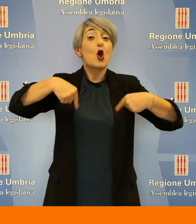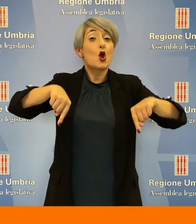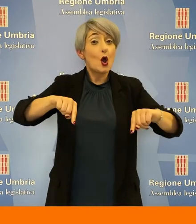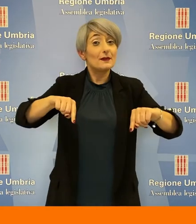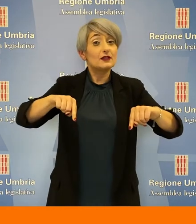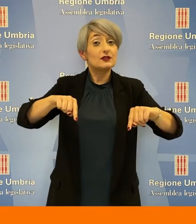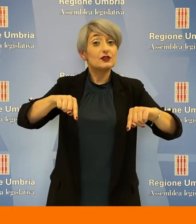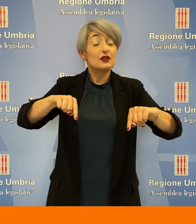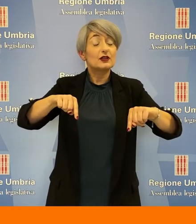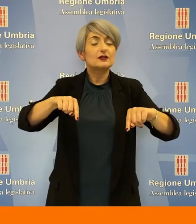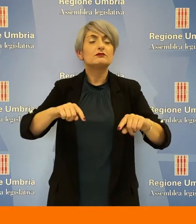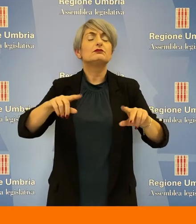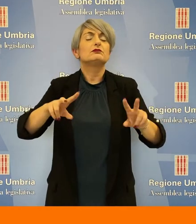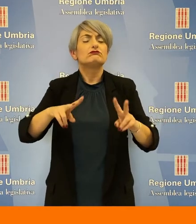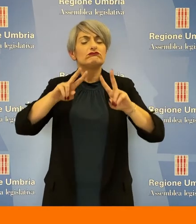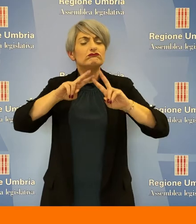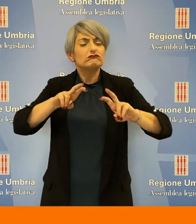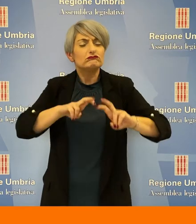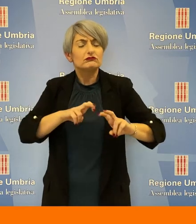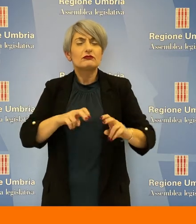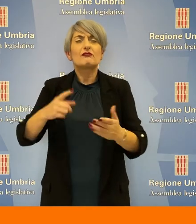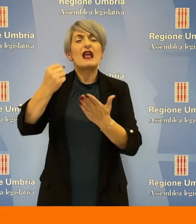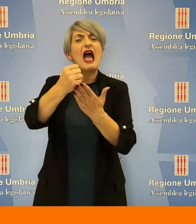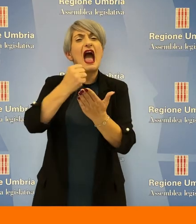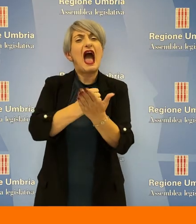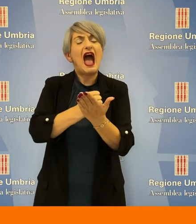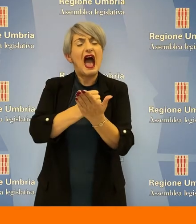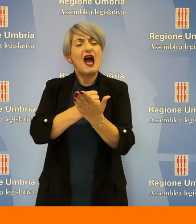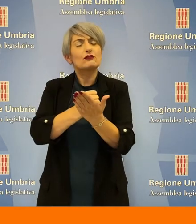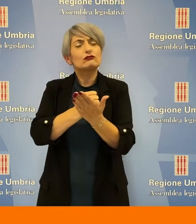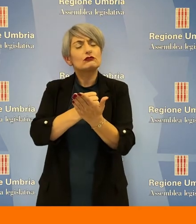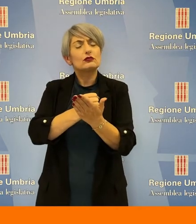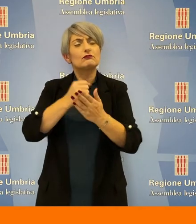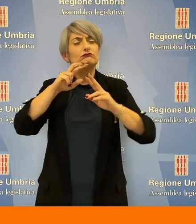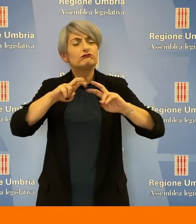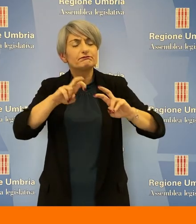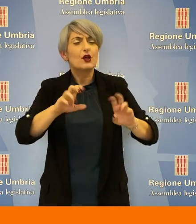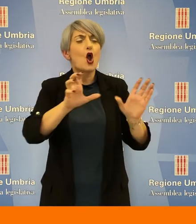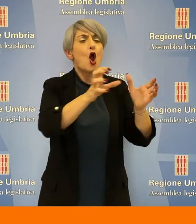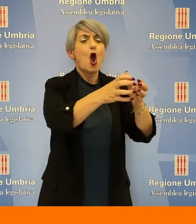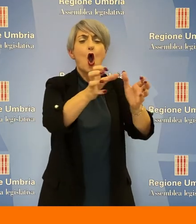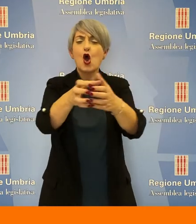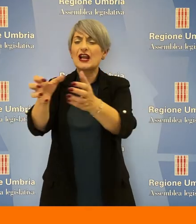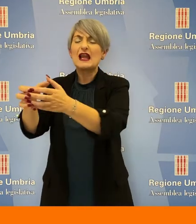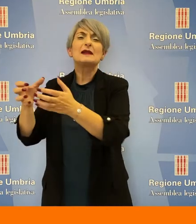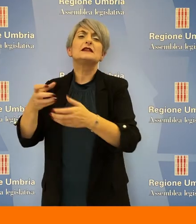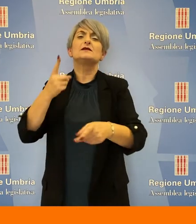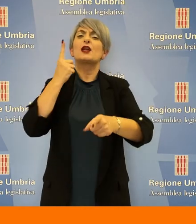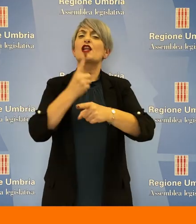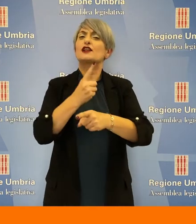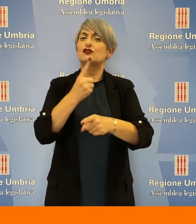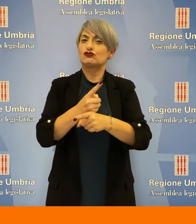prima commissione è iniziato l'esame dell'atto per l'individuazione degli organismi considerati